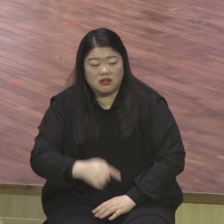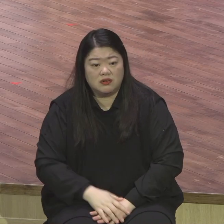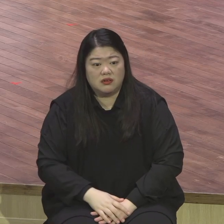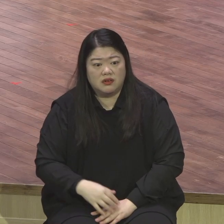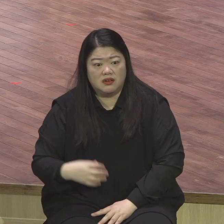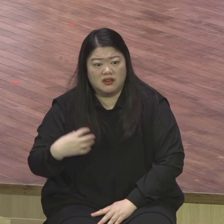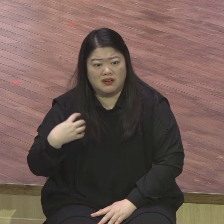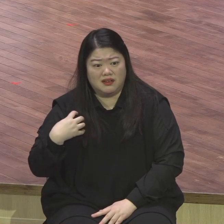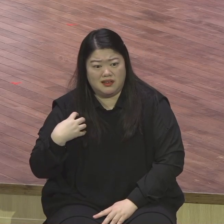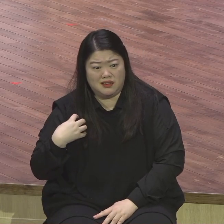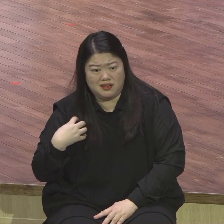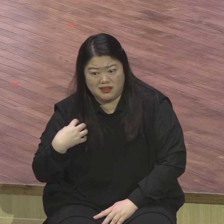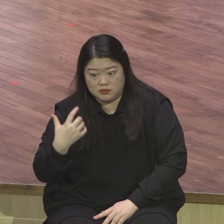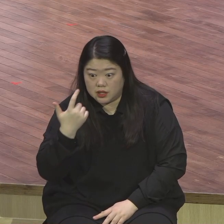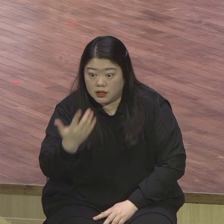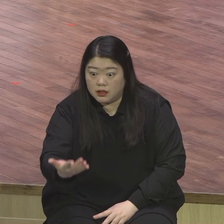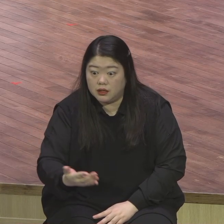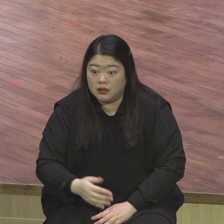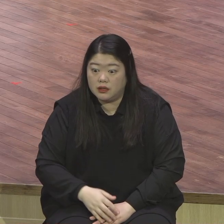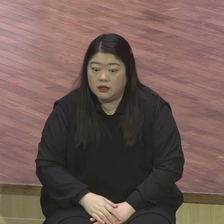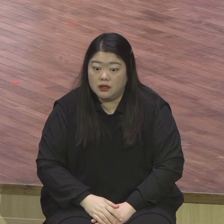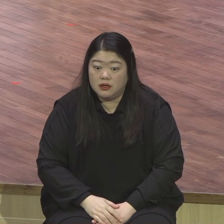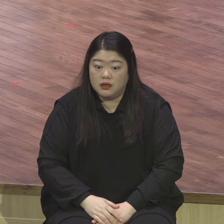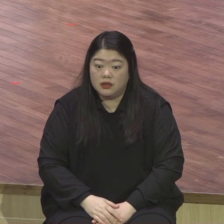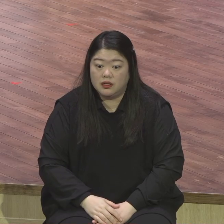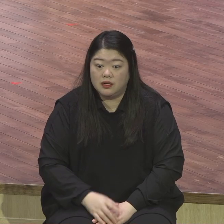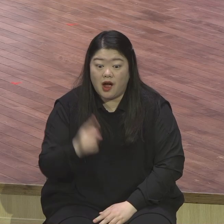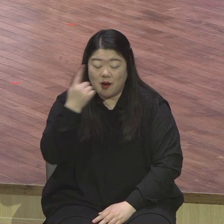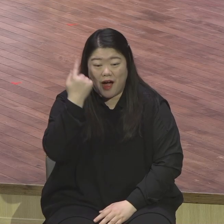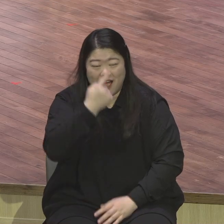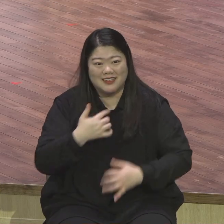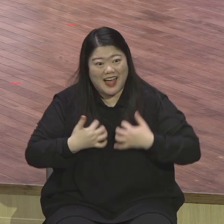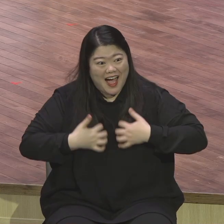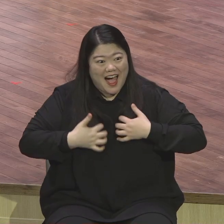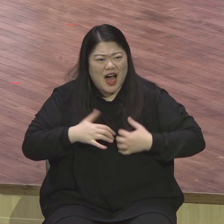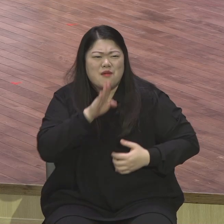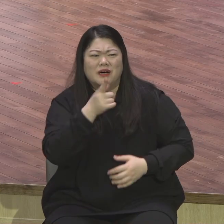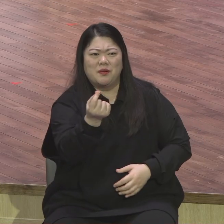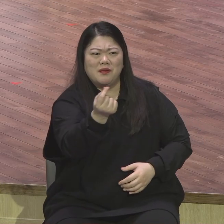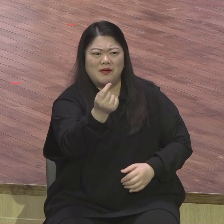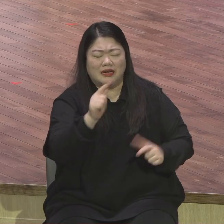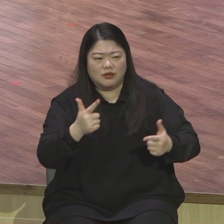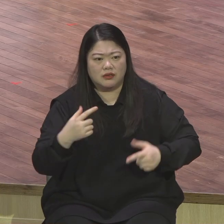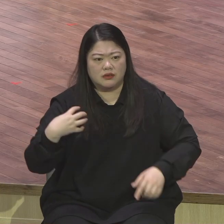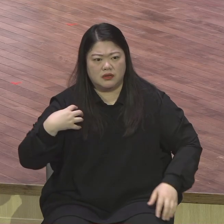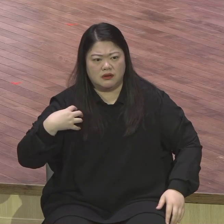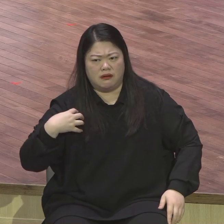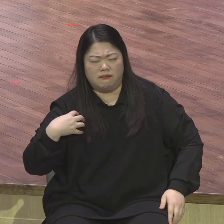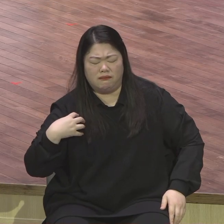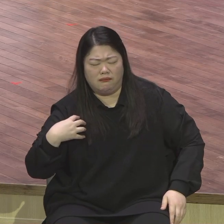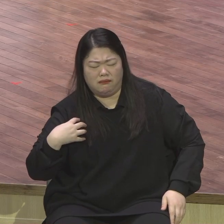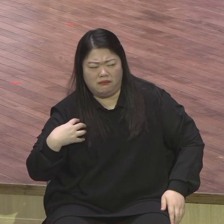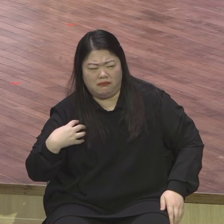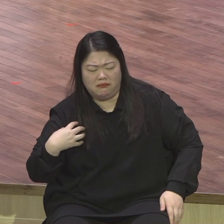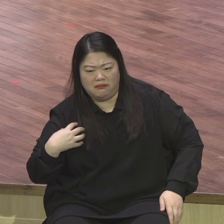마지막 그림 그 복음을 증가하다가 우리는 현장에서 천국 가버려요 무슨 요양원에서 갑니까